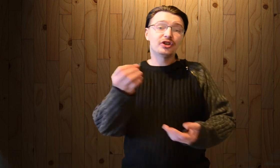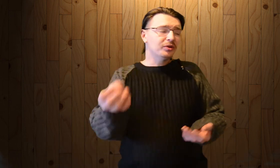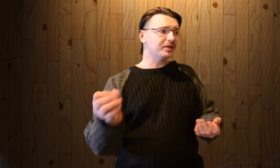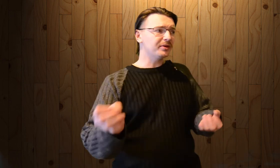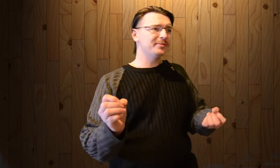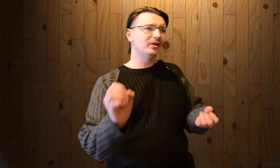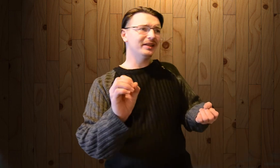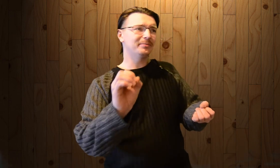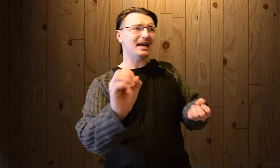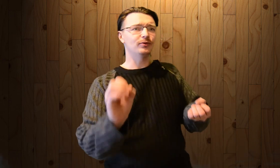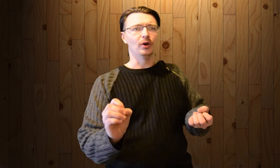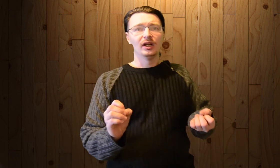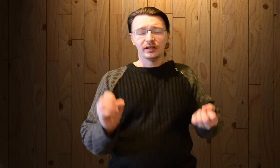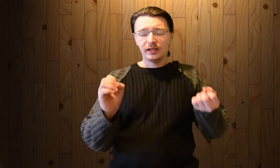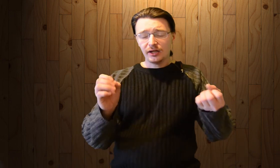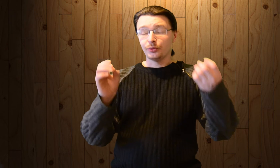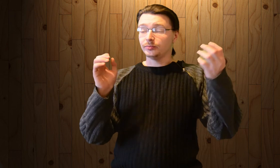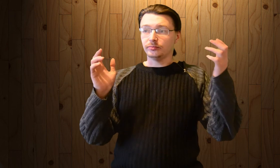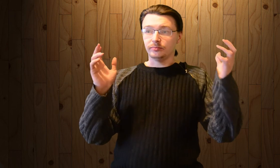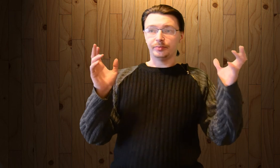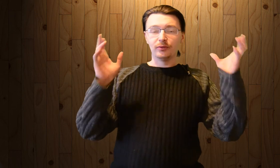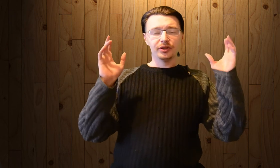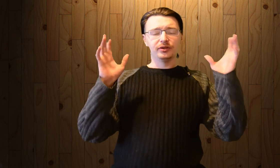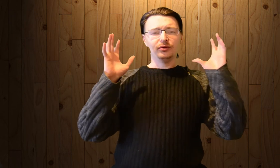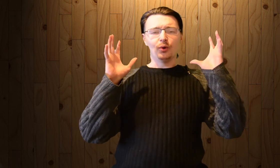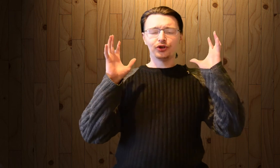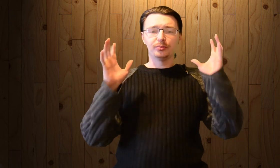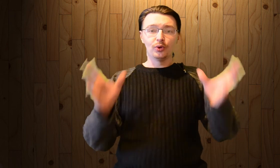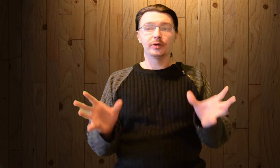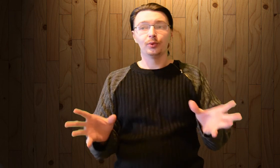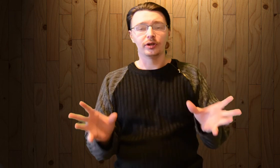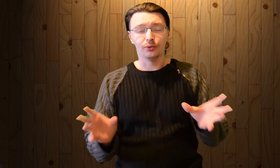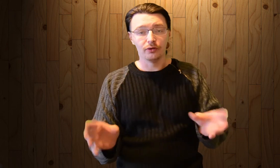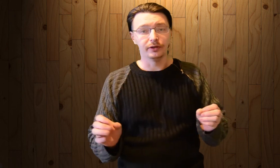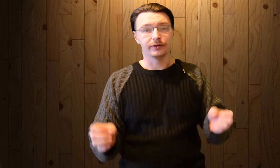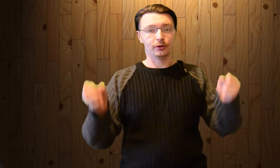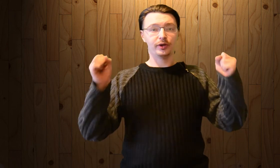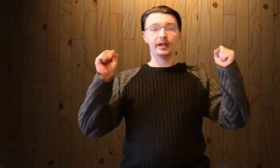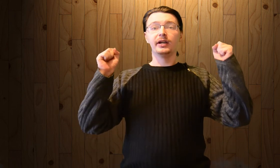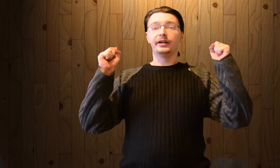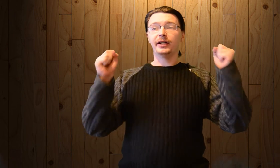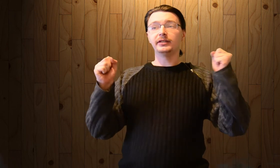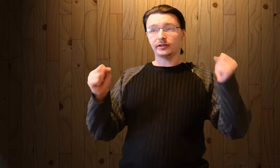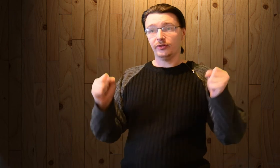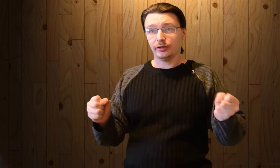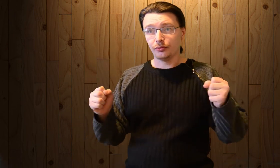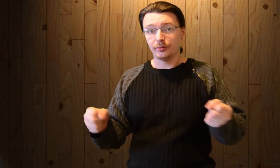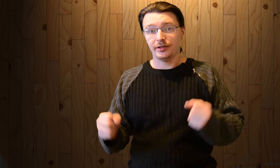Жириновский, в принципе, он говорит правду. Да, приводит очень много-много доводов, которые реально открывают людям глаза.